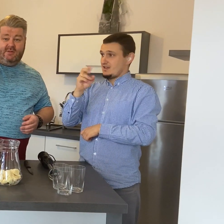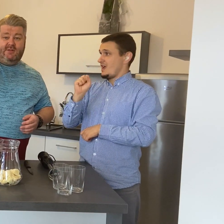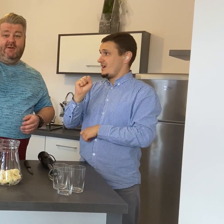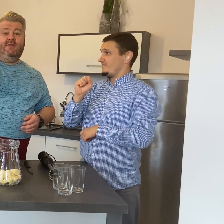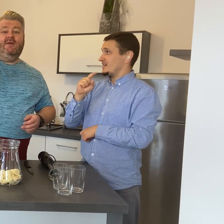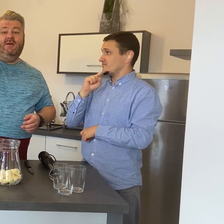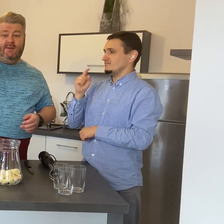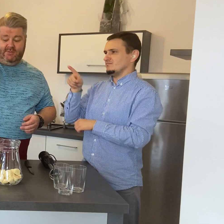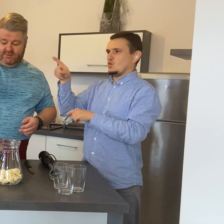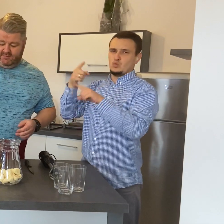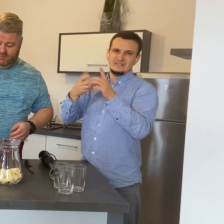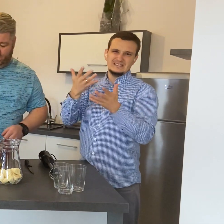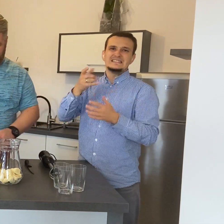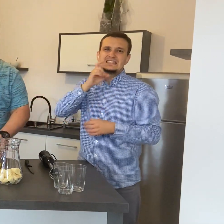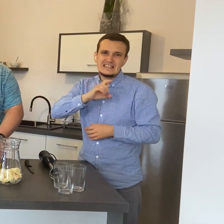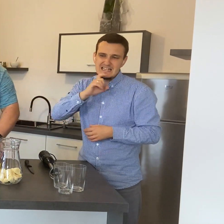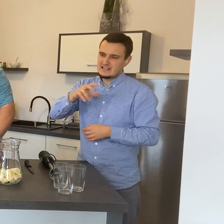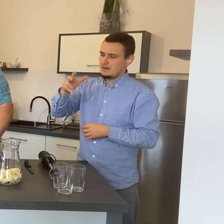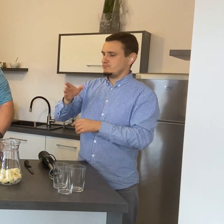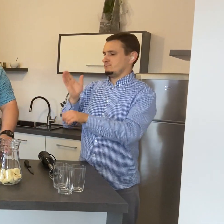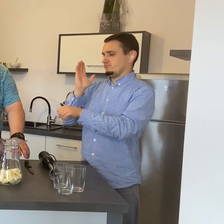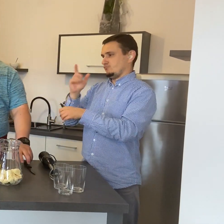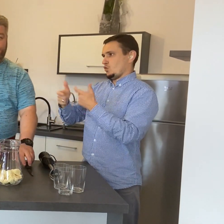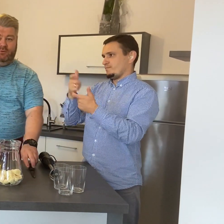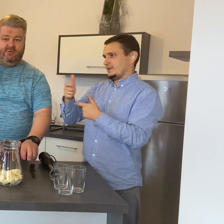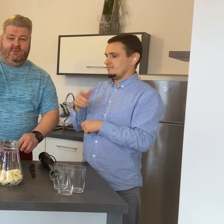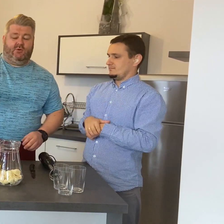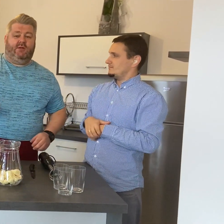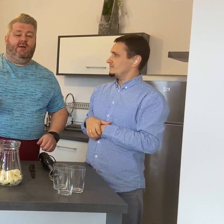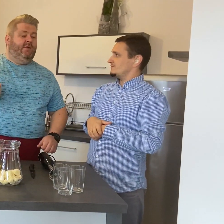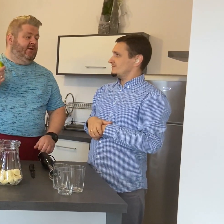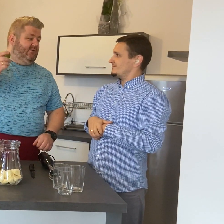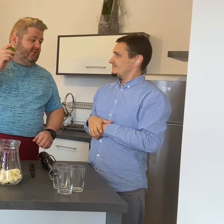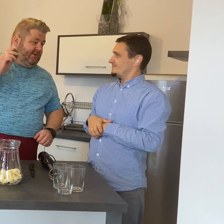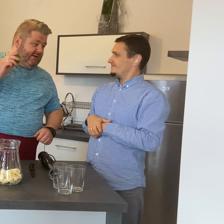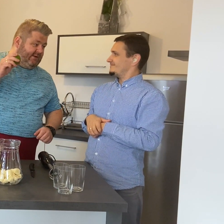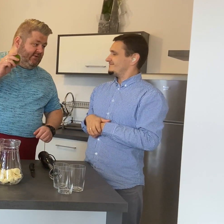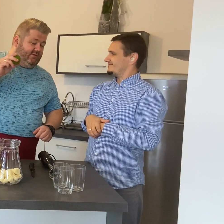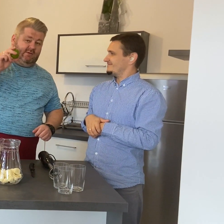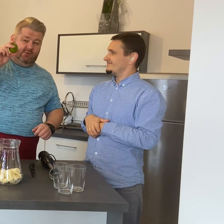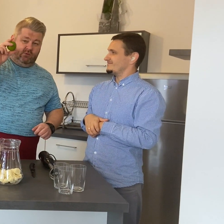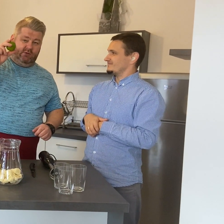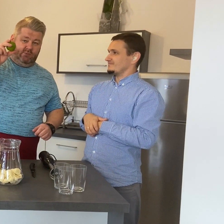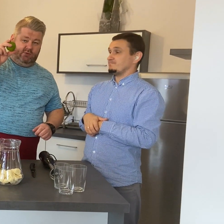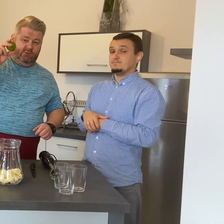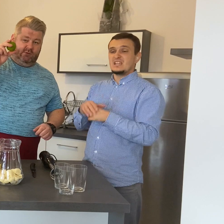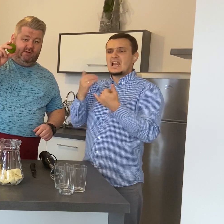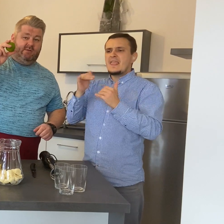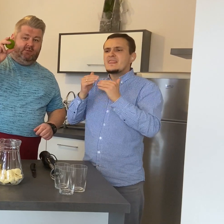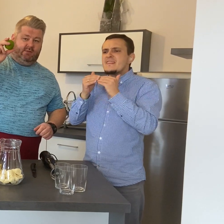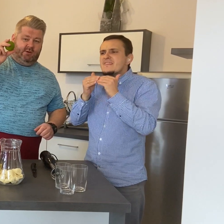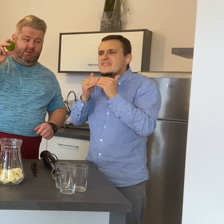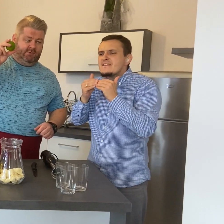cytryny albo sokiem z limonki. Najproszcza metoda, żeby jak najwięcej soku z limonki uzyskać i z cytryny,